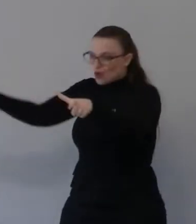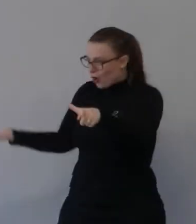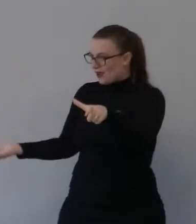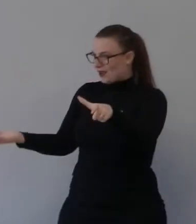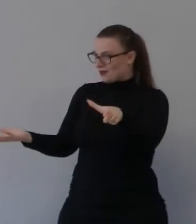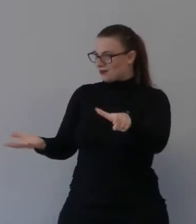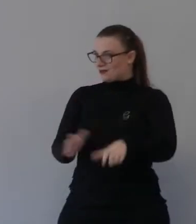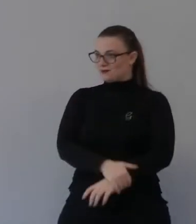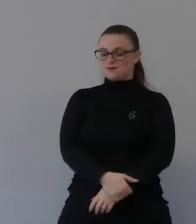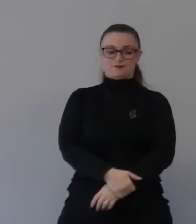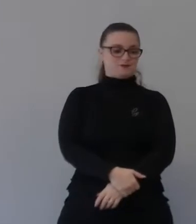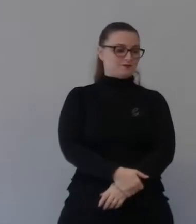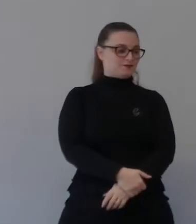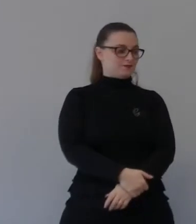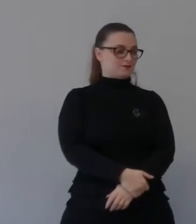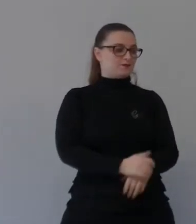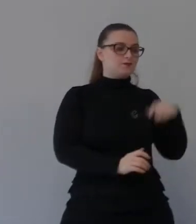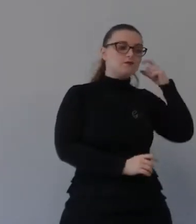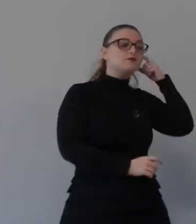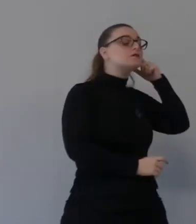chiamati una piantagione